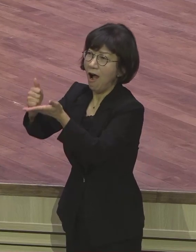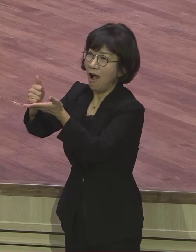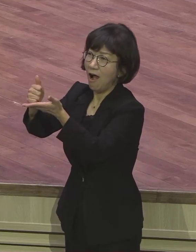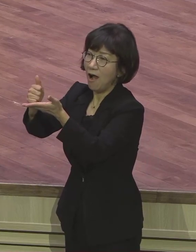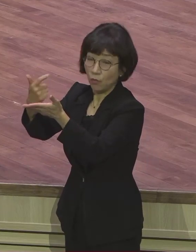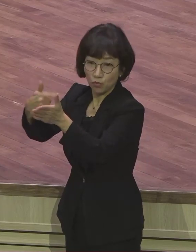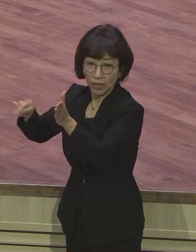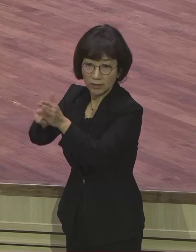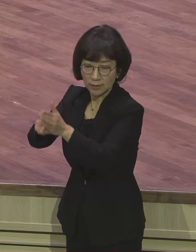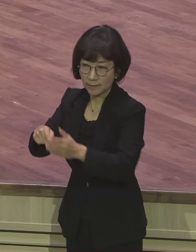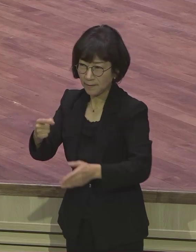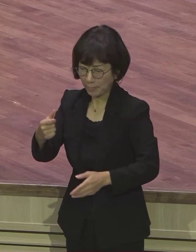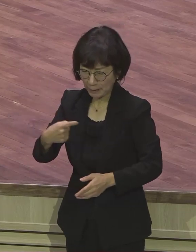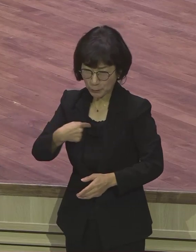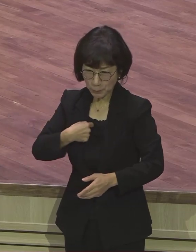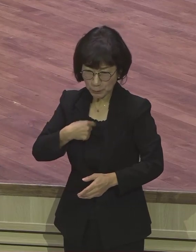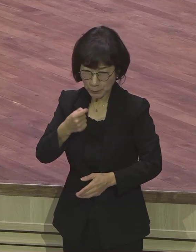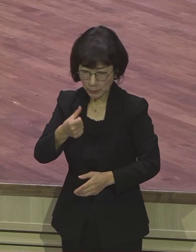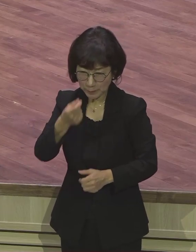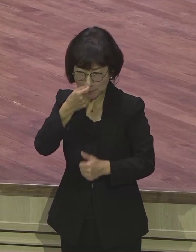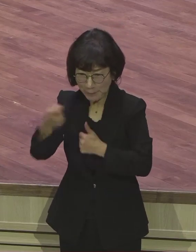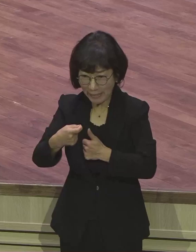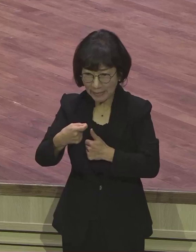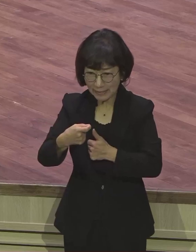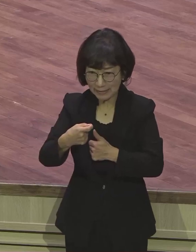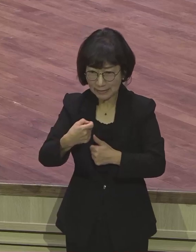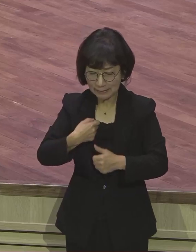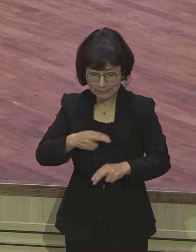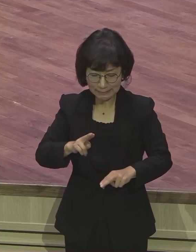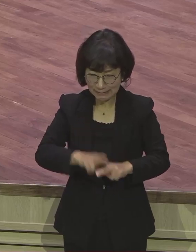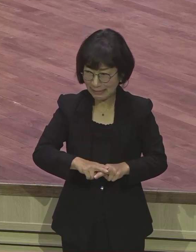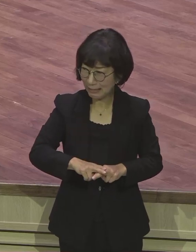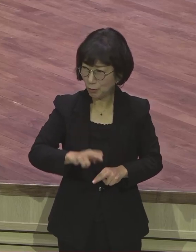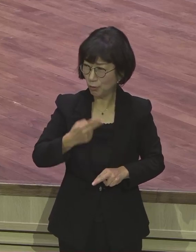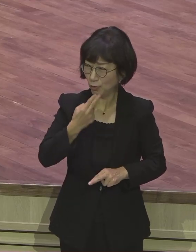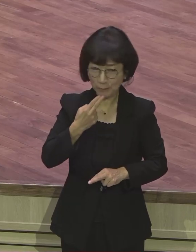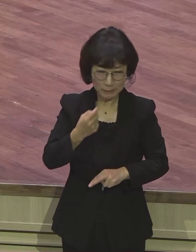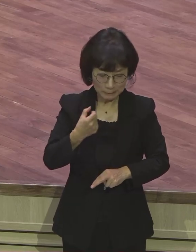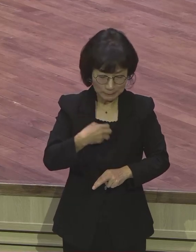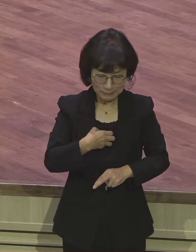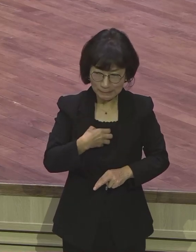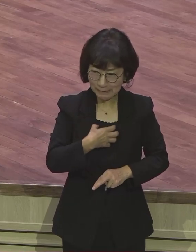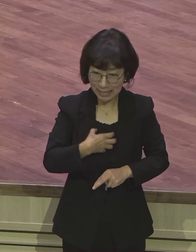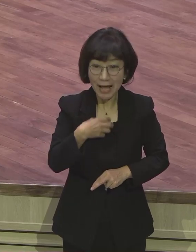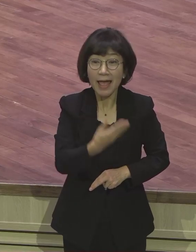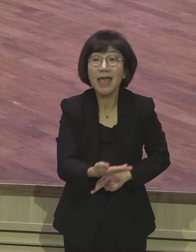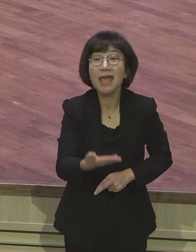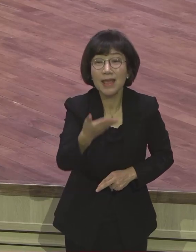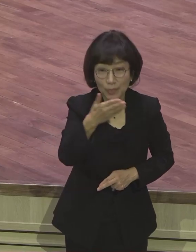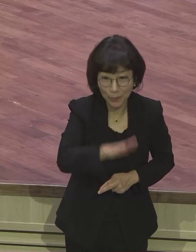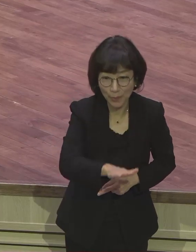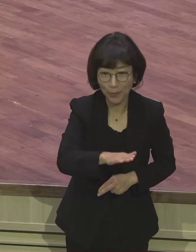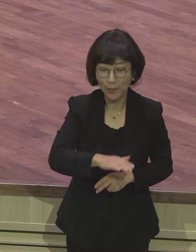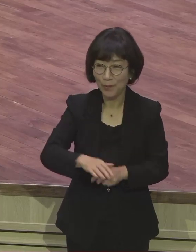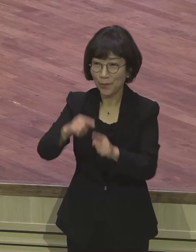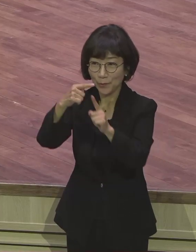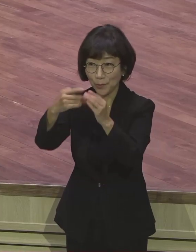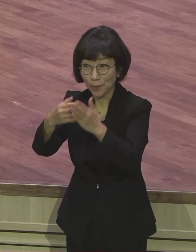그렇게 좀 이렇게 기분이 나쁘고 여러 가지 좀 내가 좀 슬퍼도 이 교회가 잘 된다면 나는 기뻐하고